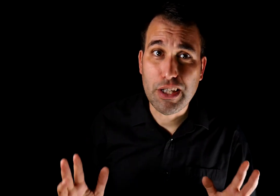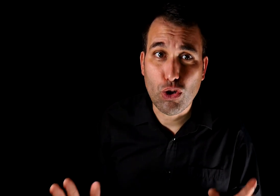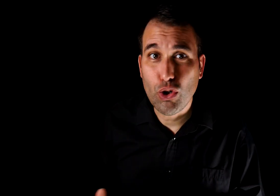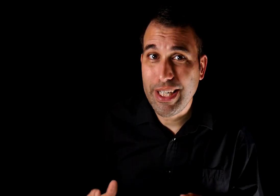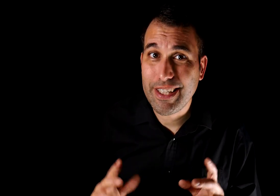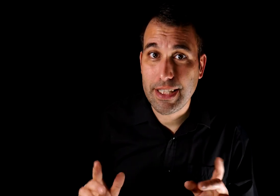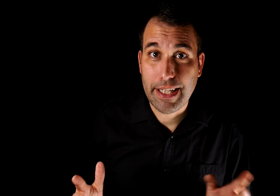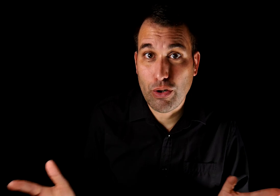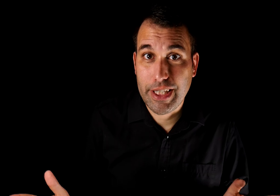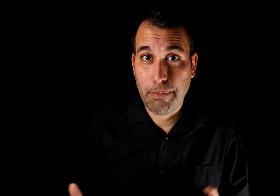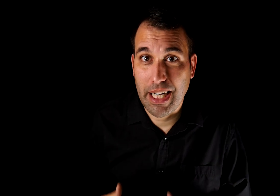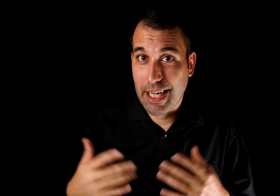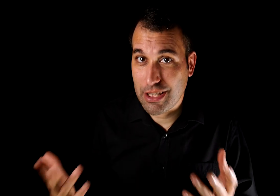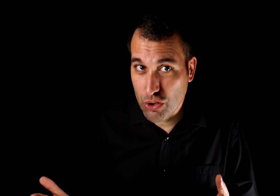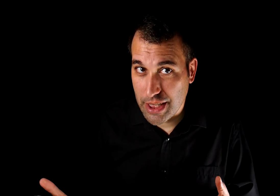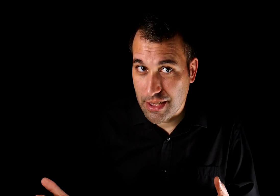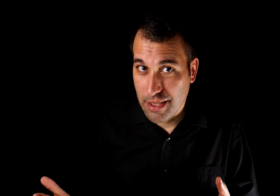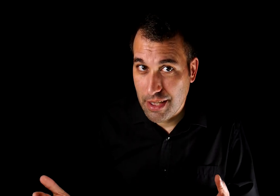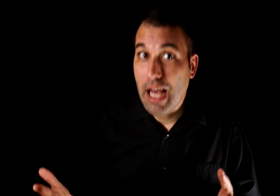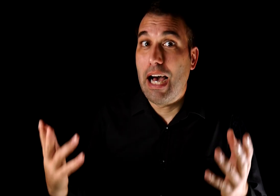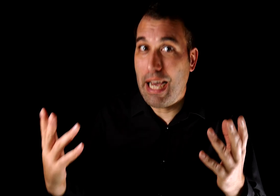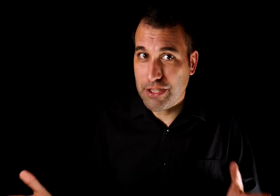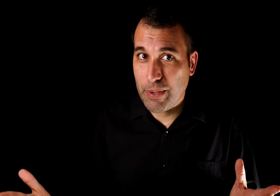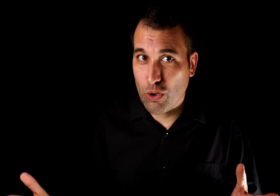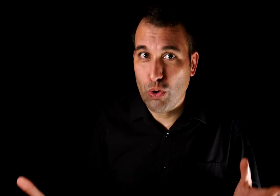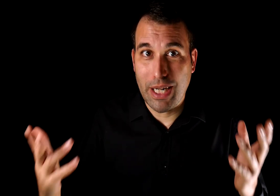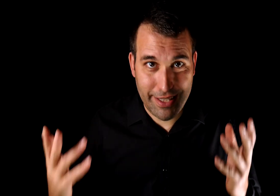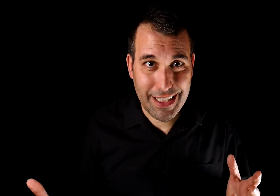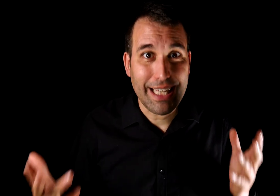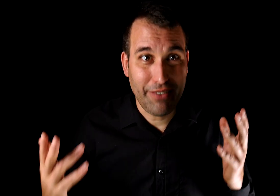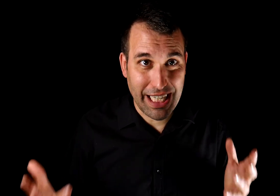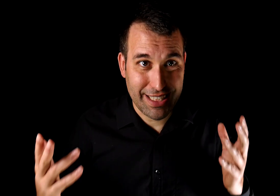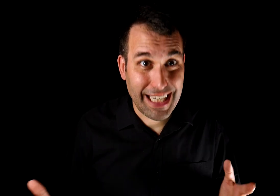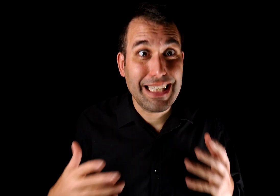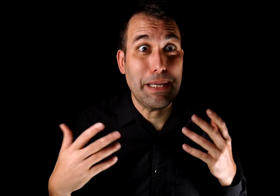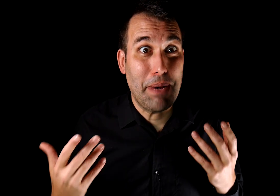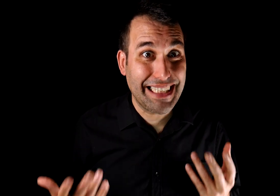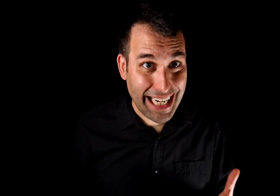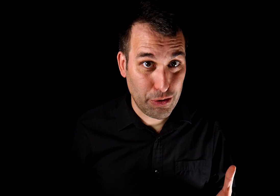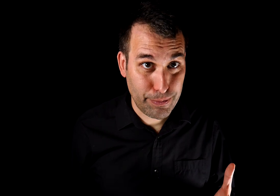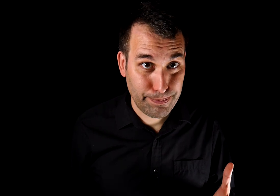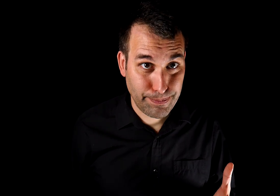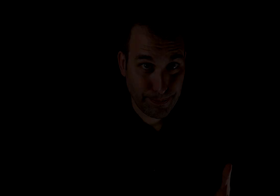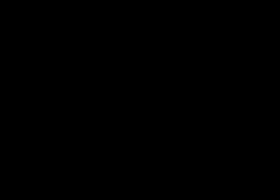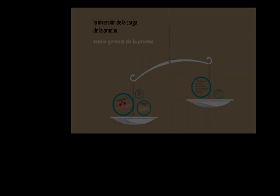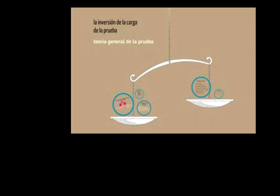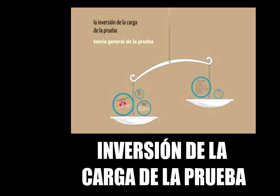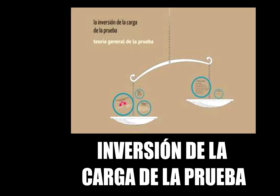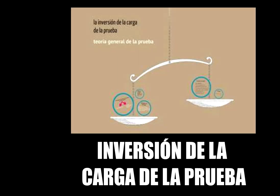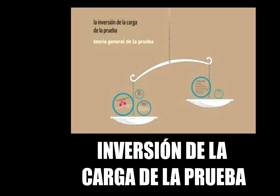tanto, no hay necesidad de corregirse para aclarar las cosas. Hay, sobre todo, una necesidad de evitar ser desenmascarado. Inversión de